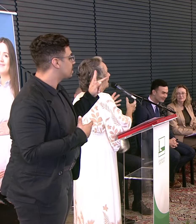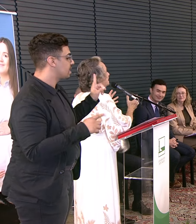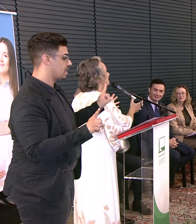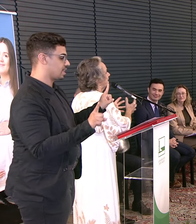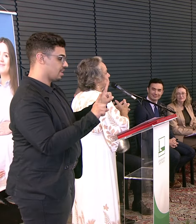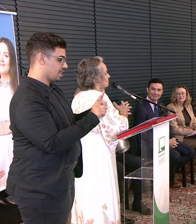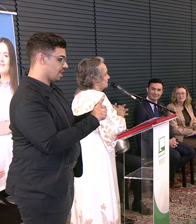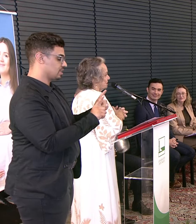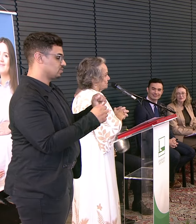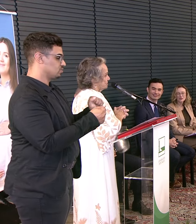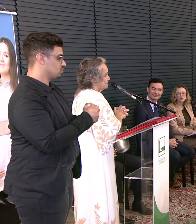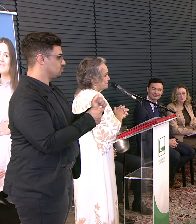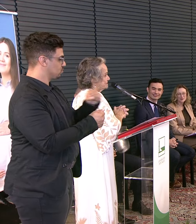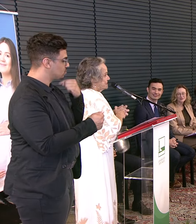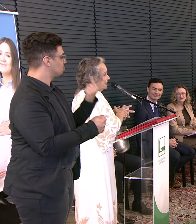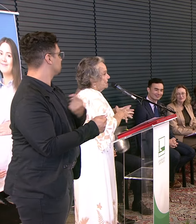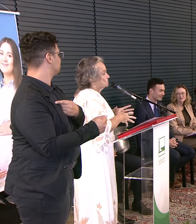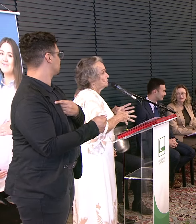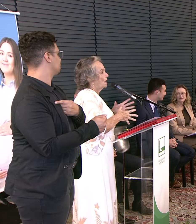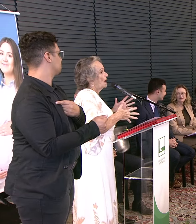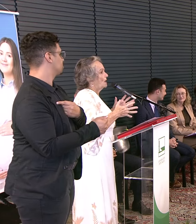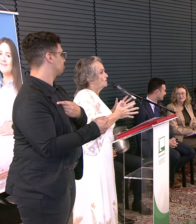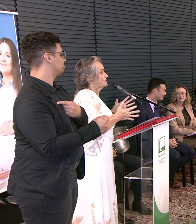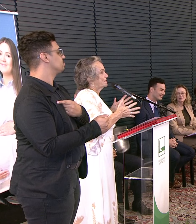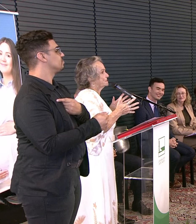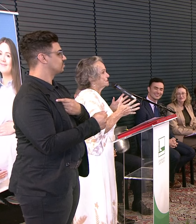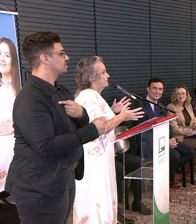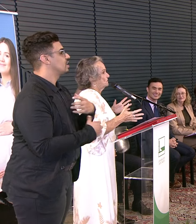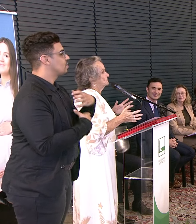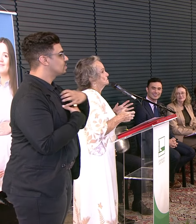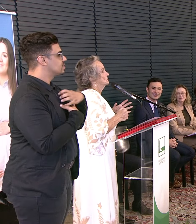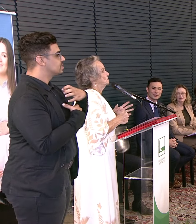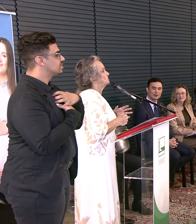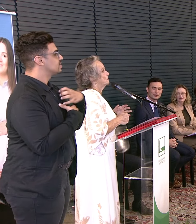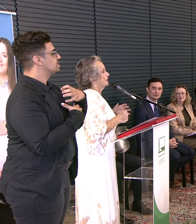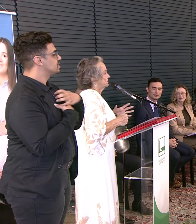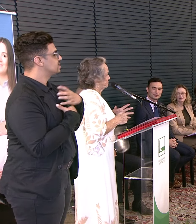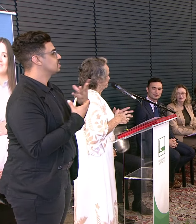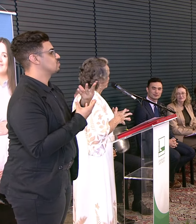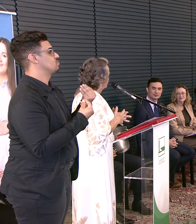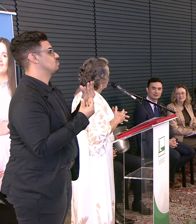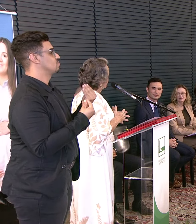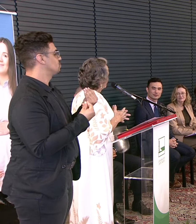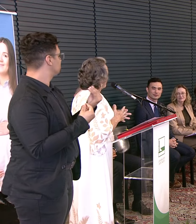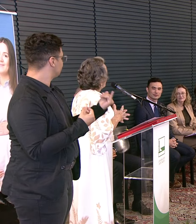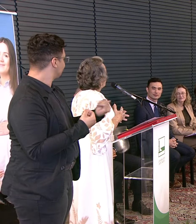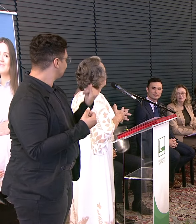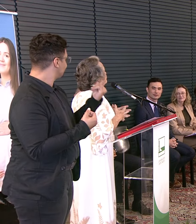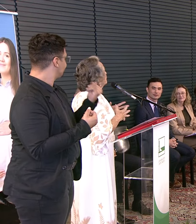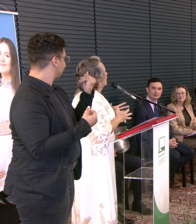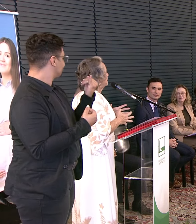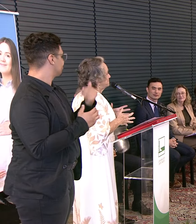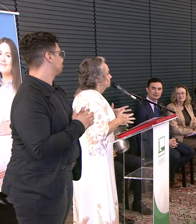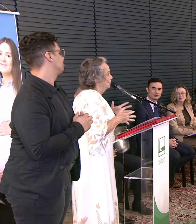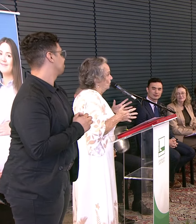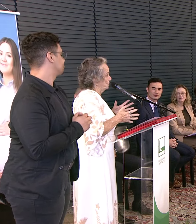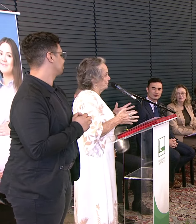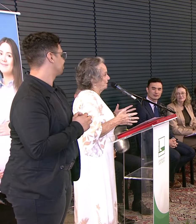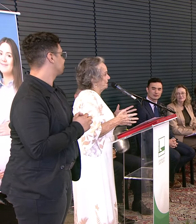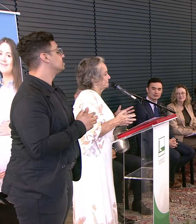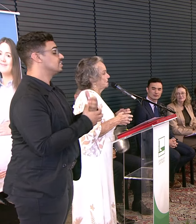dela Aqui dentro Com a gente Isso é uma sensação Muito grande E eu fiquei